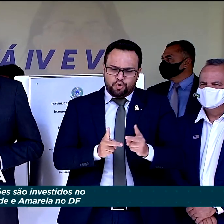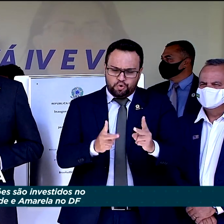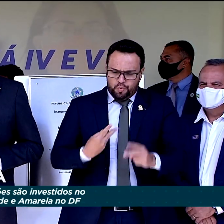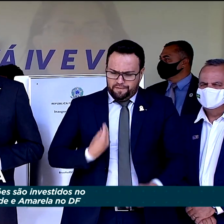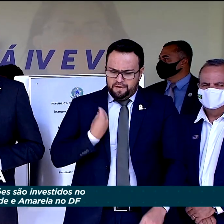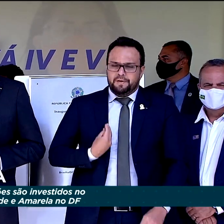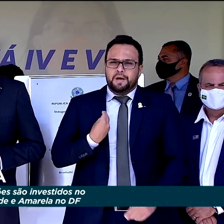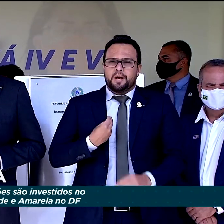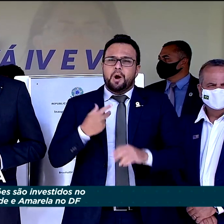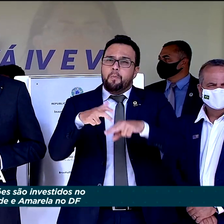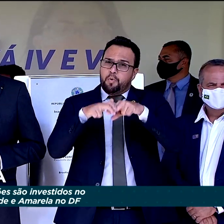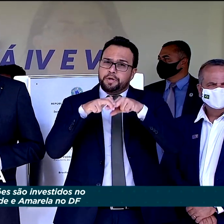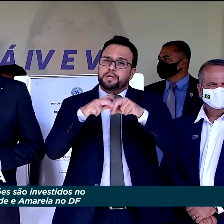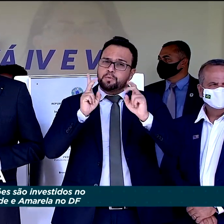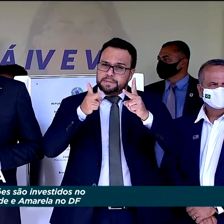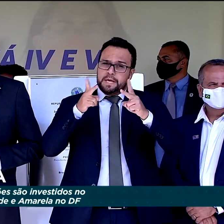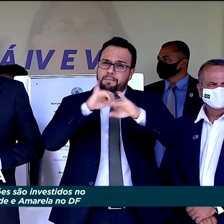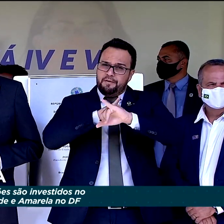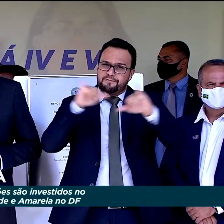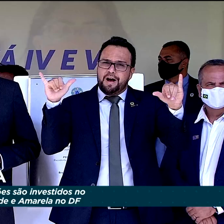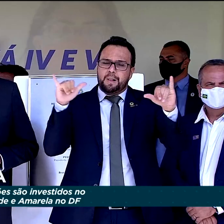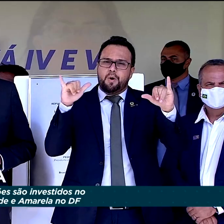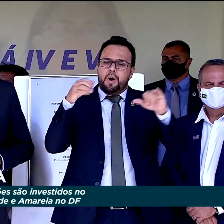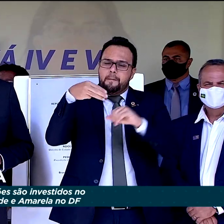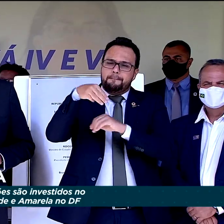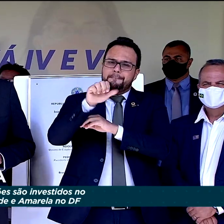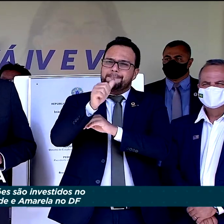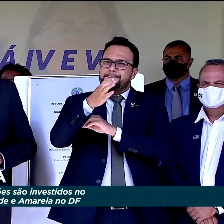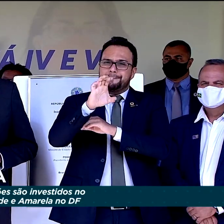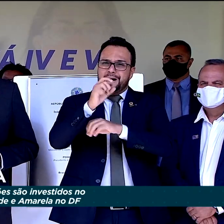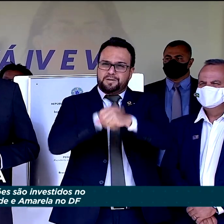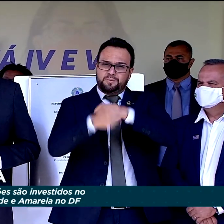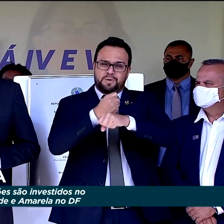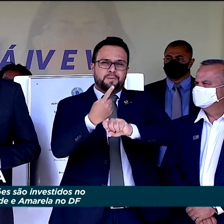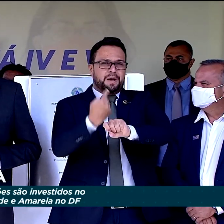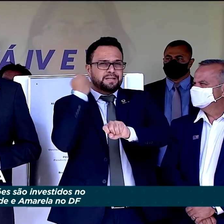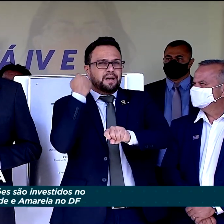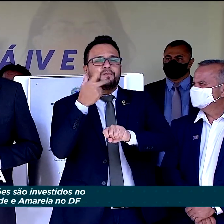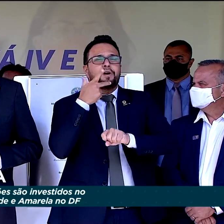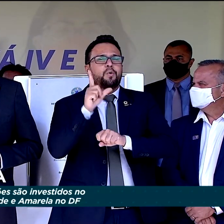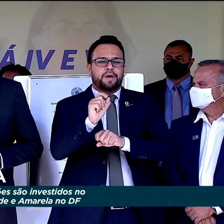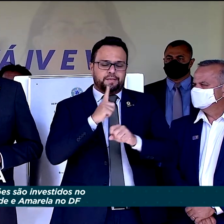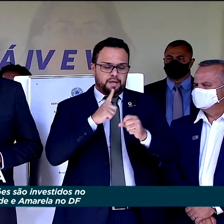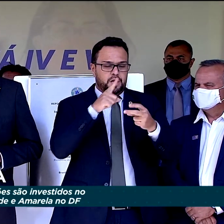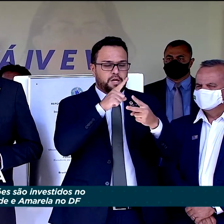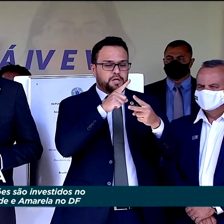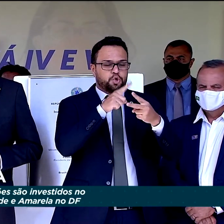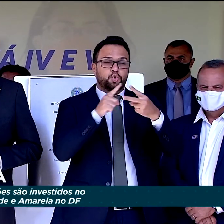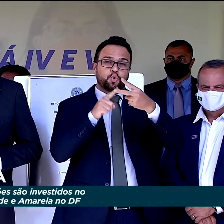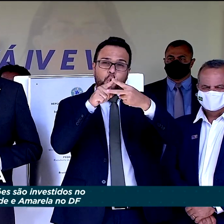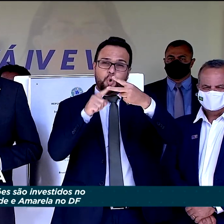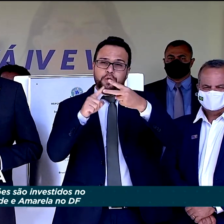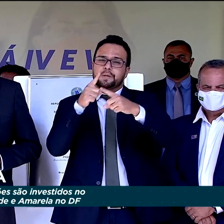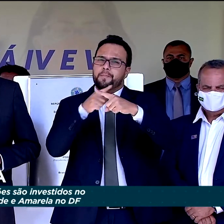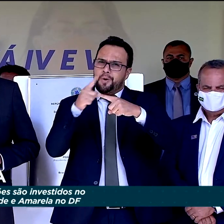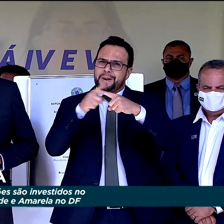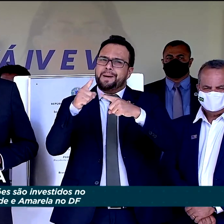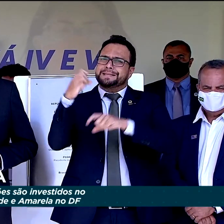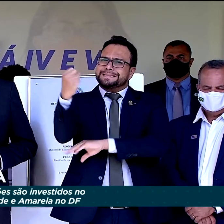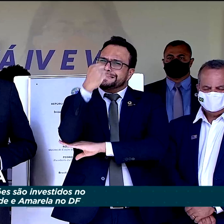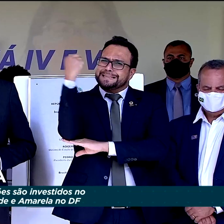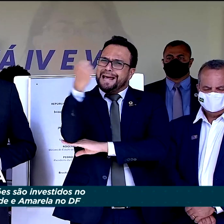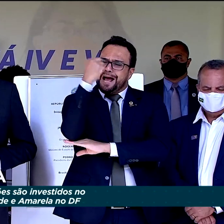bato na mesma tecla desde março do ano passado. Temos dois problemas pela frente gravíssimos ainda,